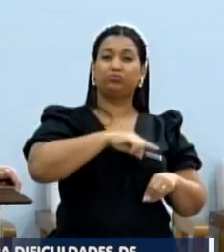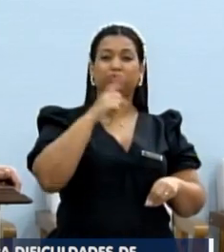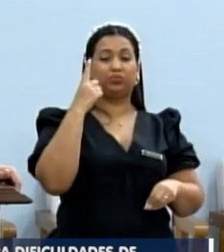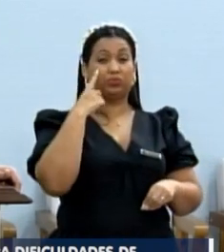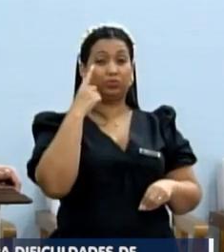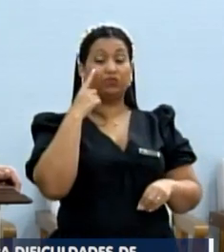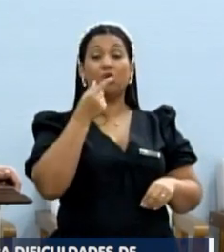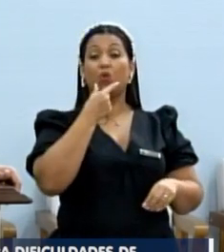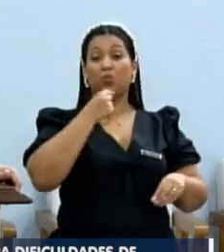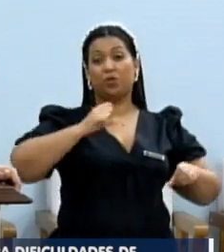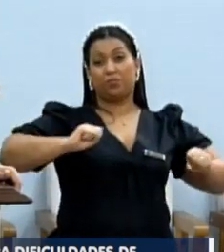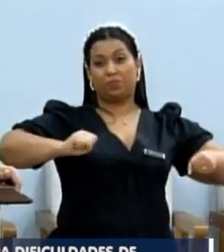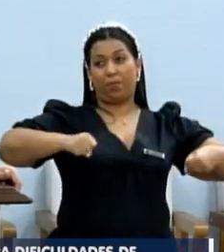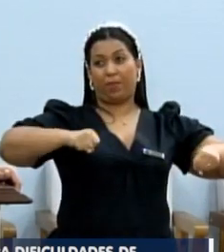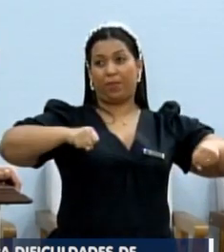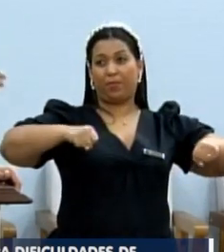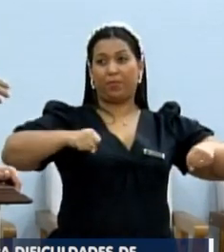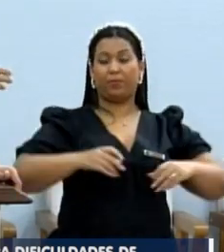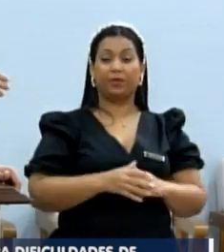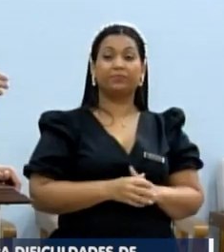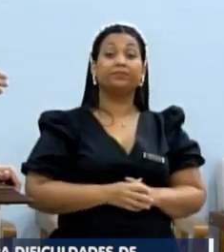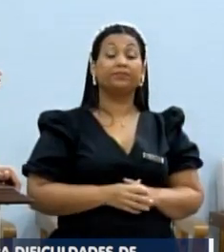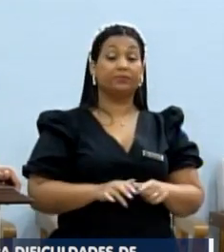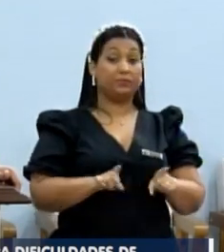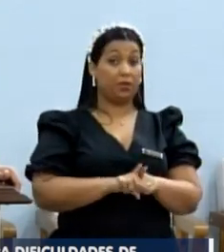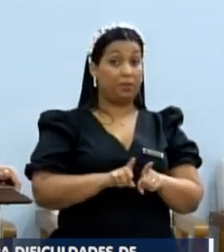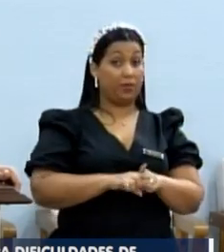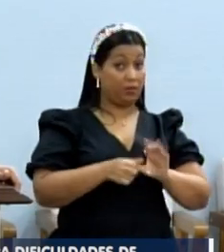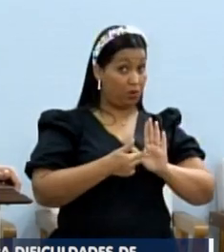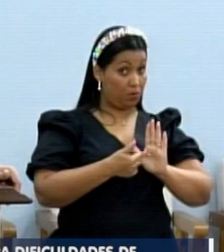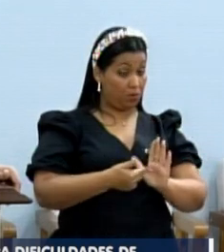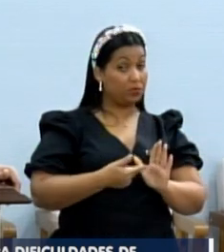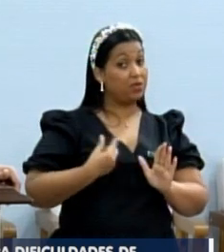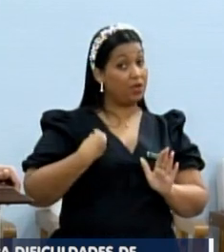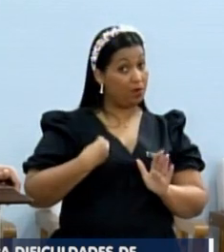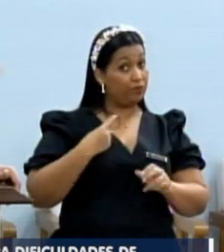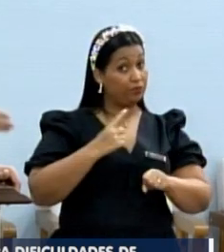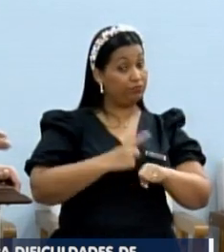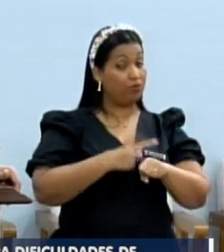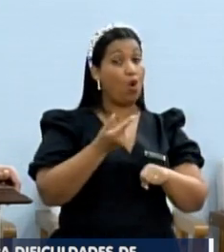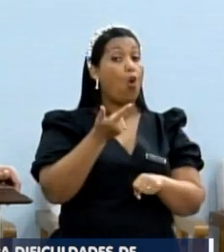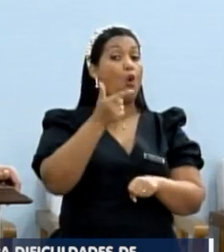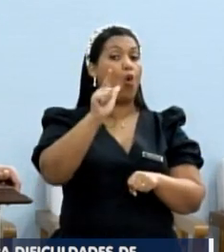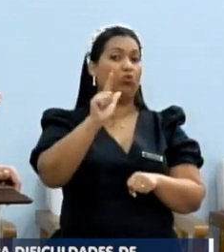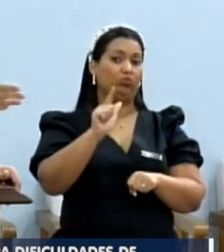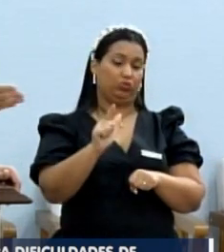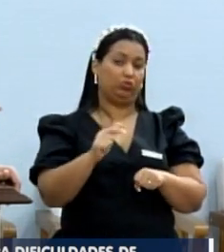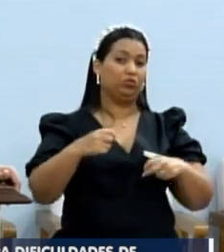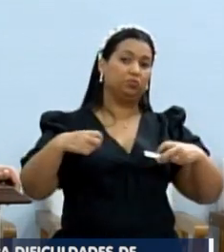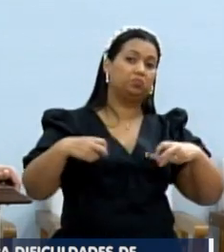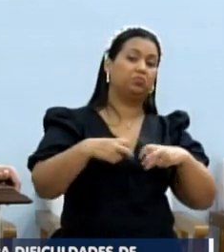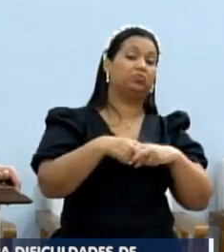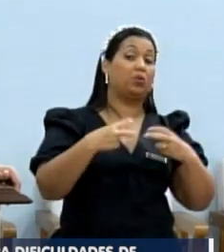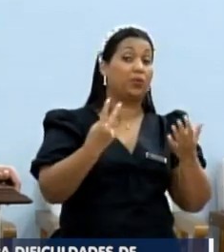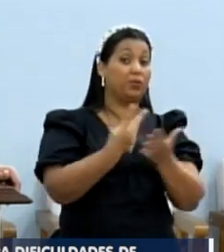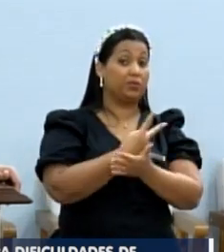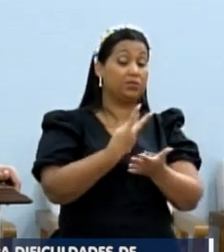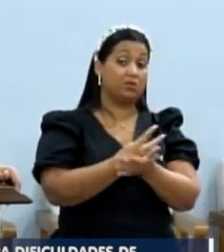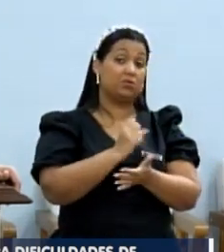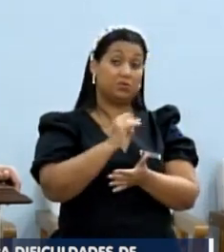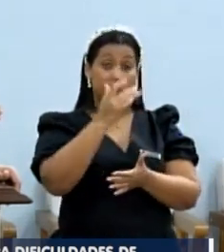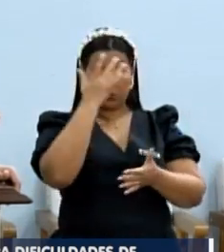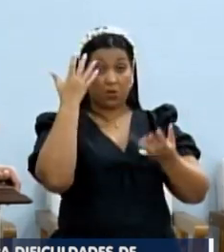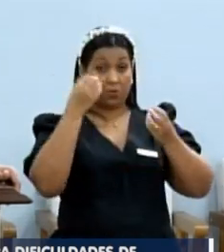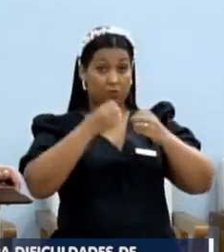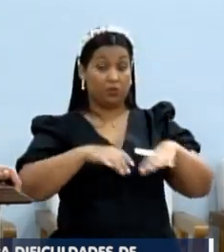motoqueiro ali, e fora que eu registrei ao vivo. A gente não sabe se outros acidentes ocorreram, se alguém teve algum prejuízo.